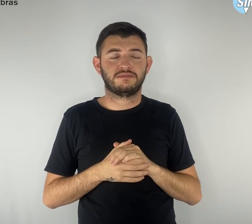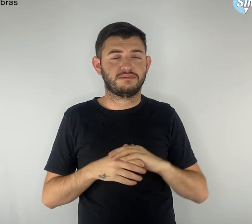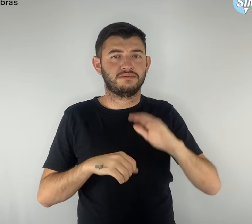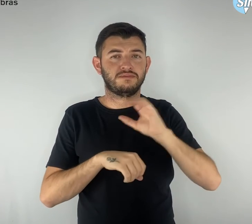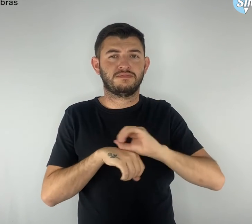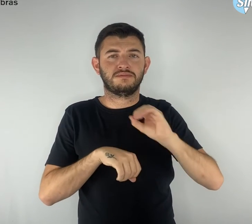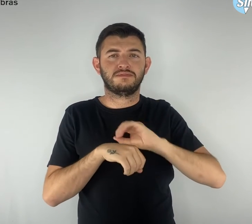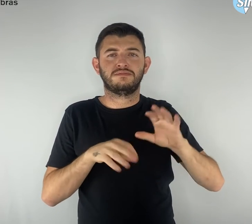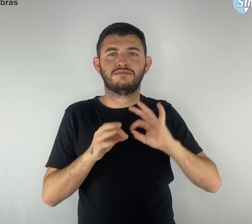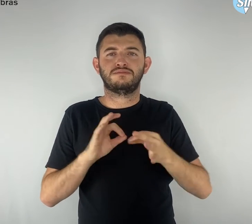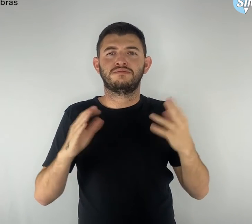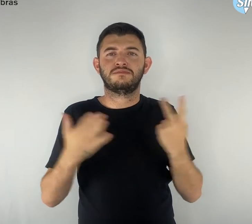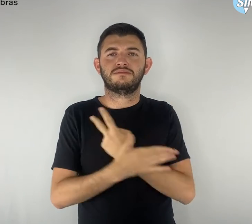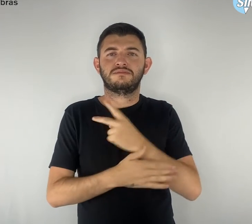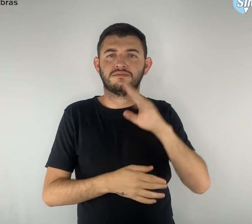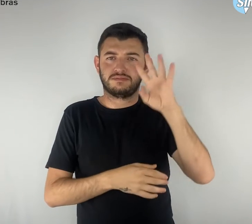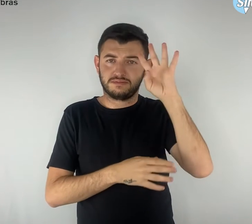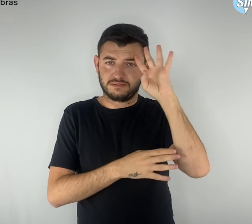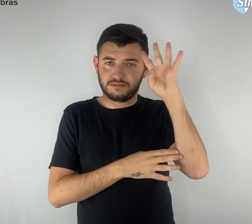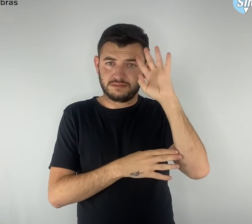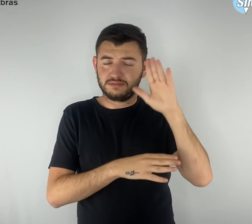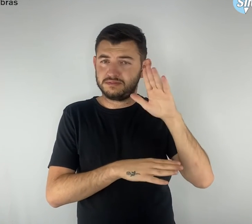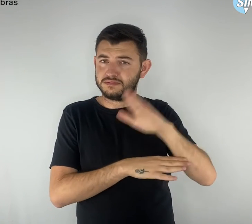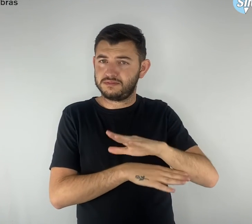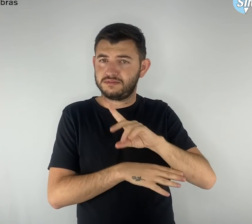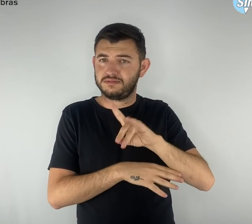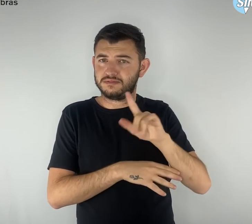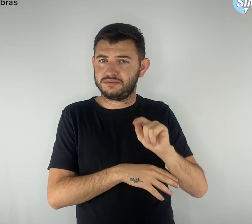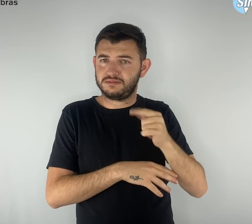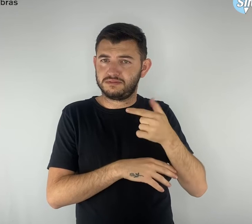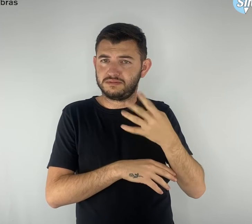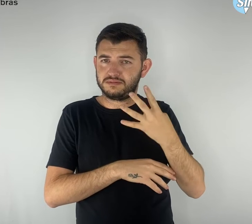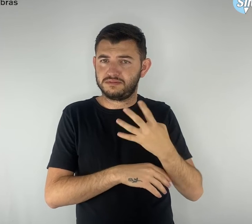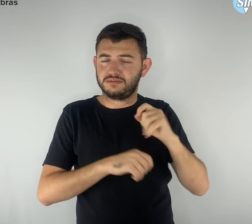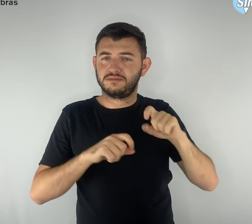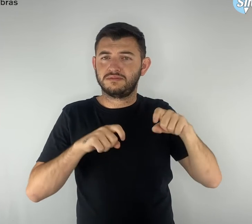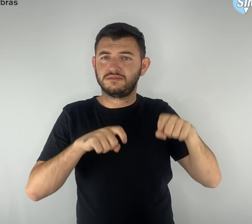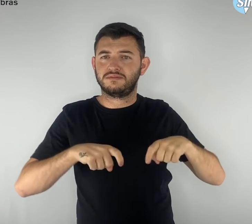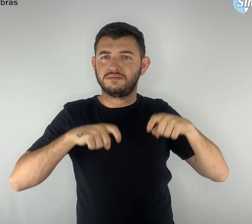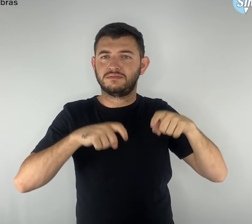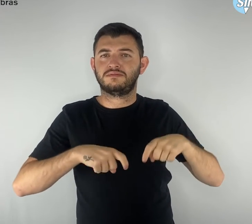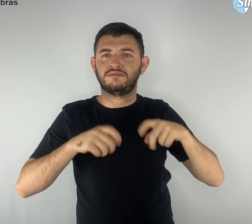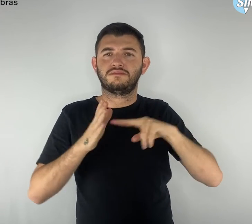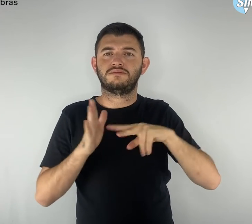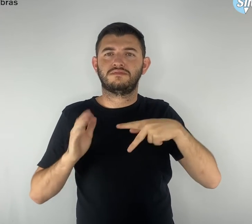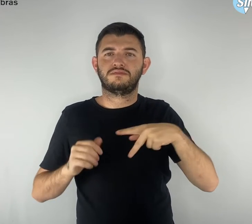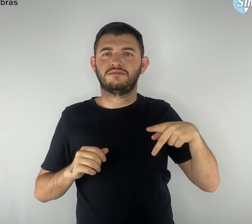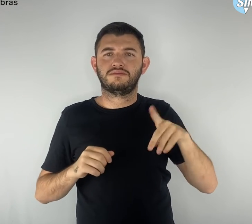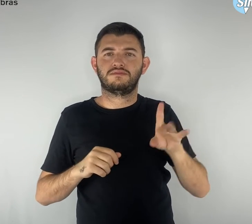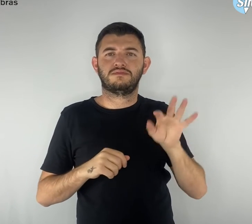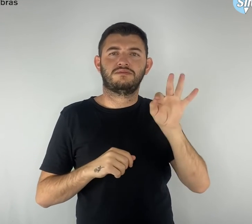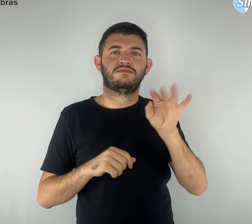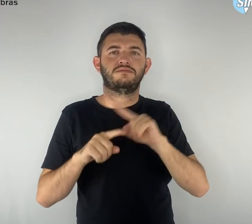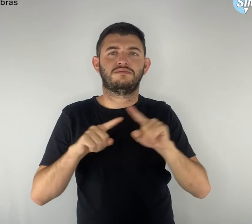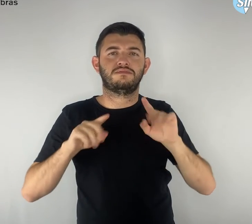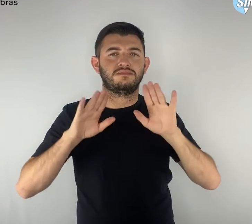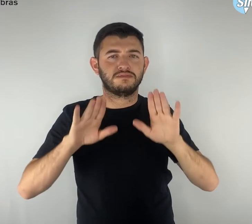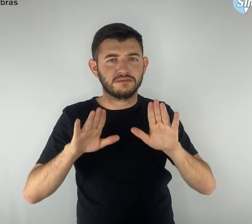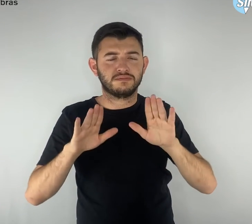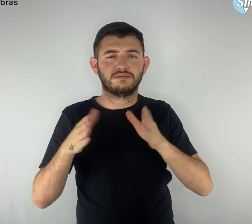tarde desta quarta-feira, 24, na Chácara do SimproDF. Parte dos participantes foi de